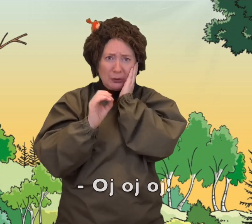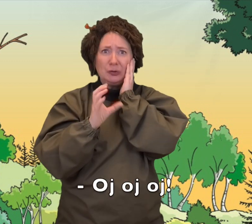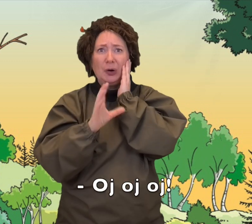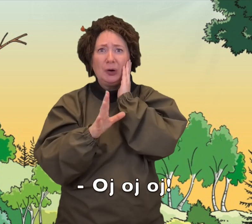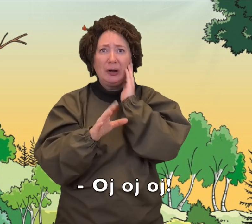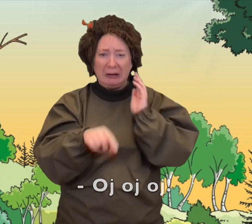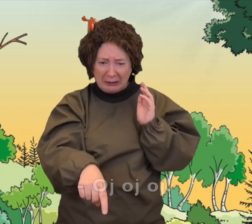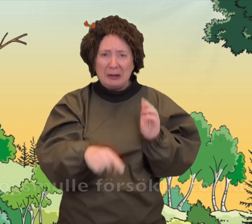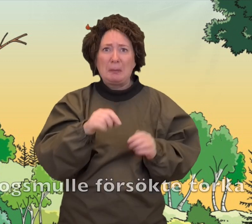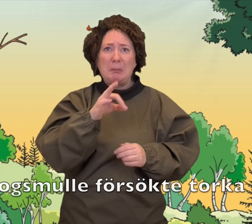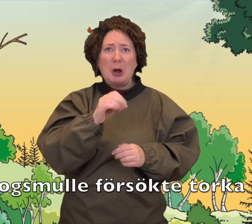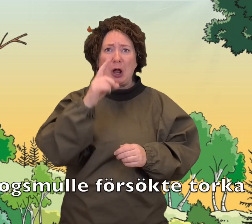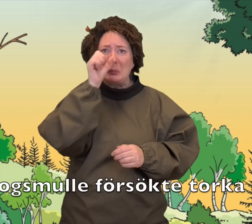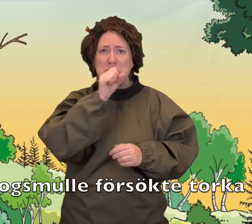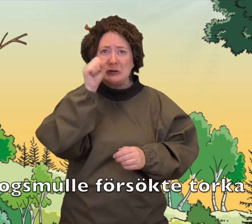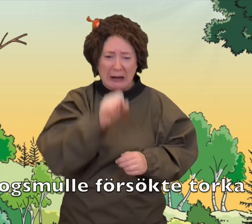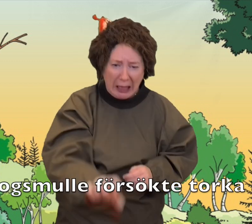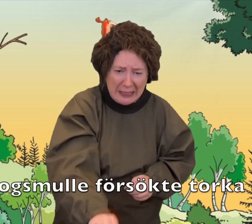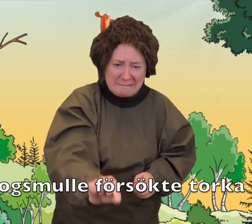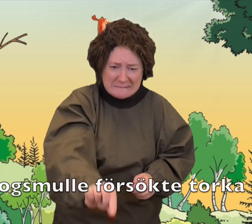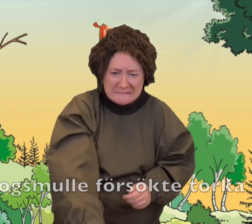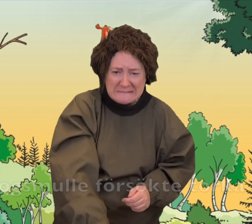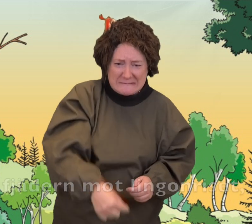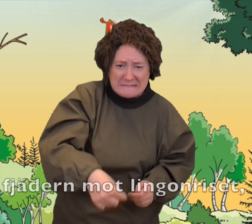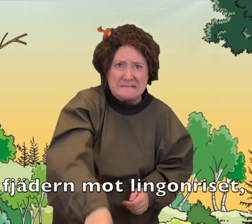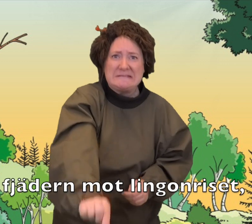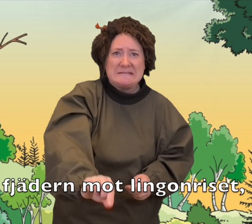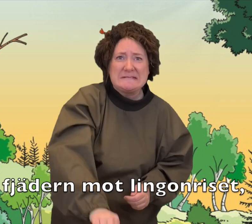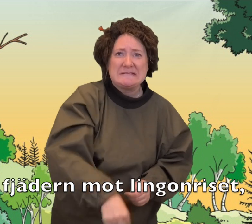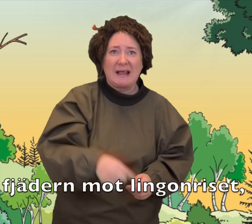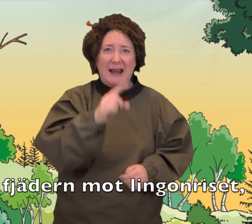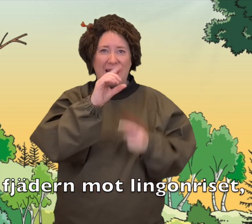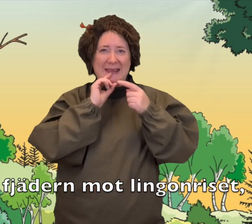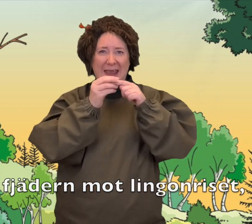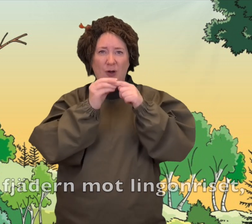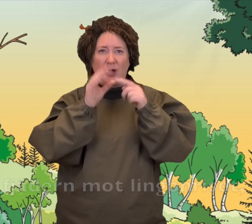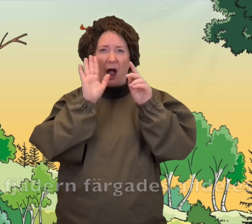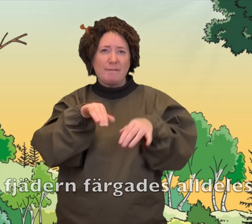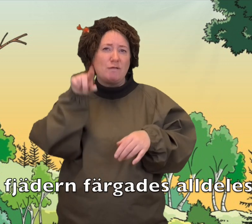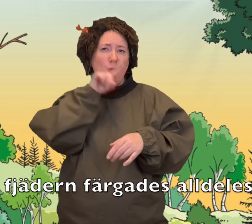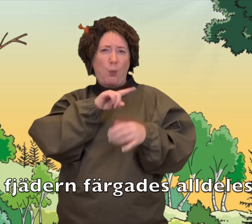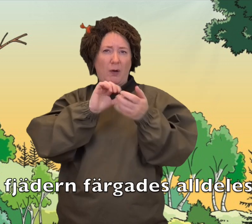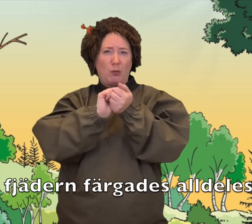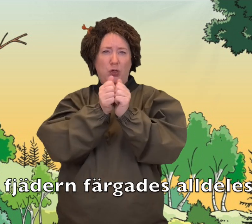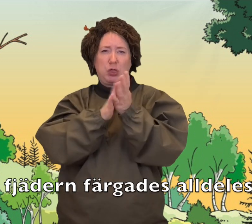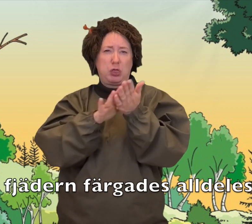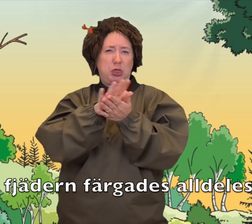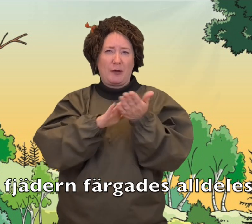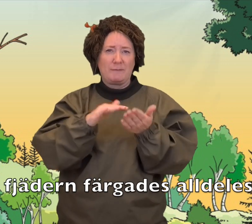Oj, oj, oj! Skogsmulle försökte torka av fjädern mot lingonriset. Men fjärden färgades